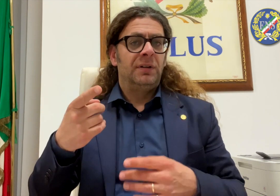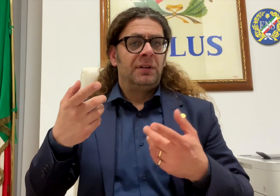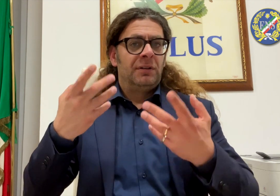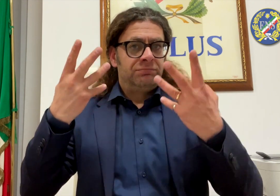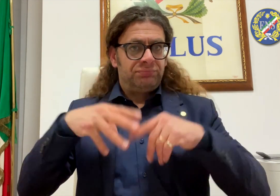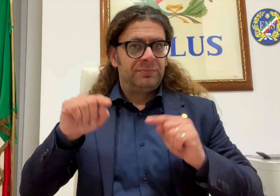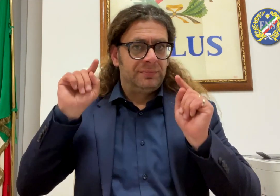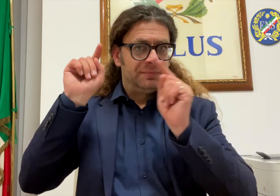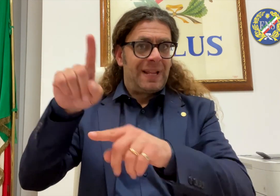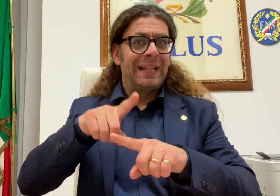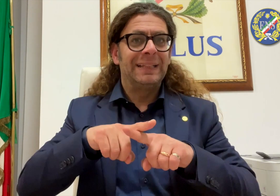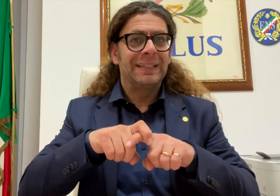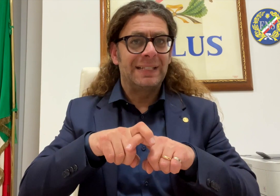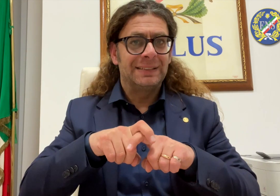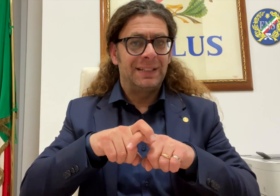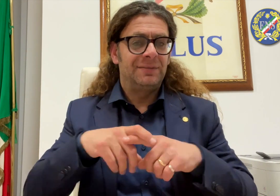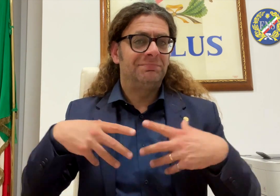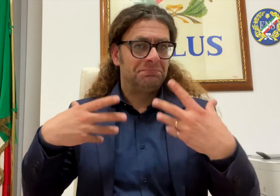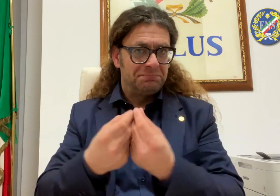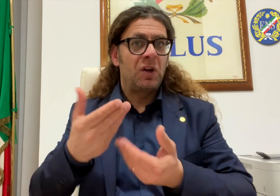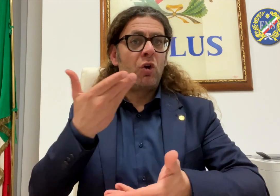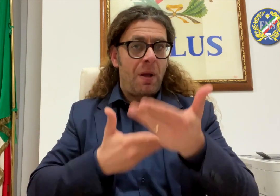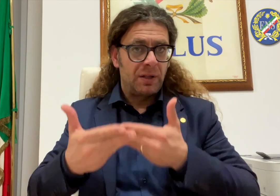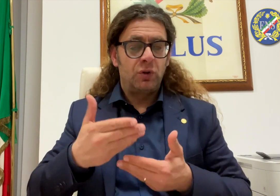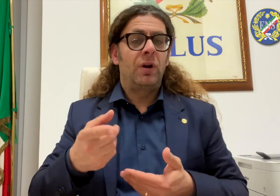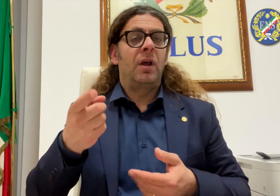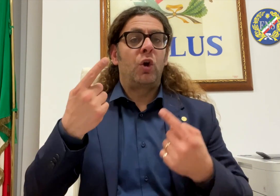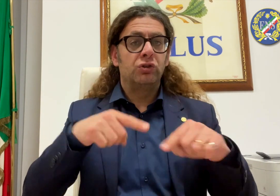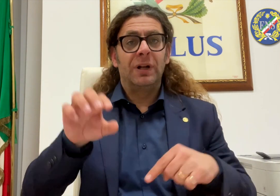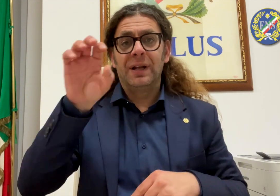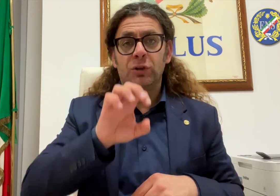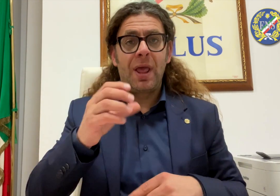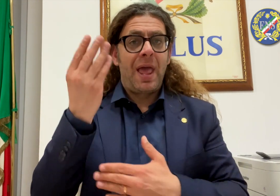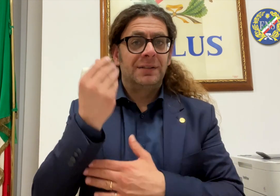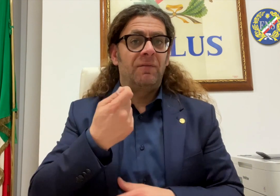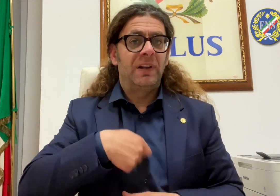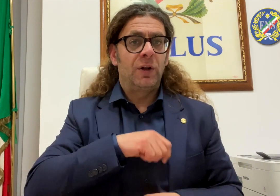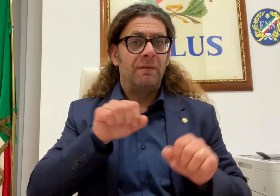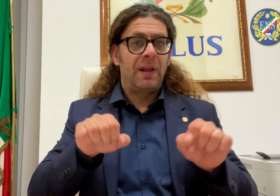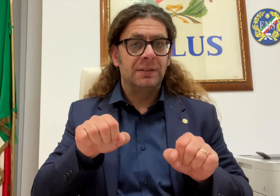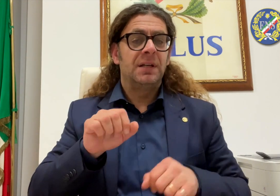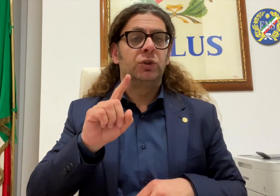per il centesimo anniversario del movimento sportivo sordi italiani, fondato nel 1924.